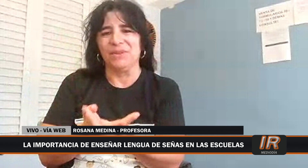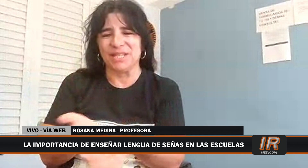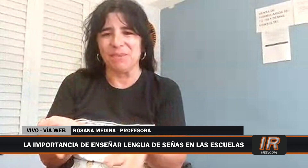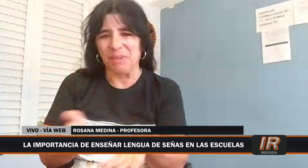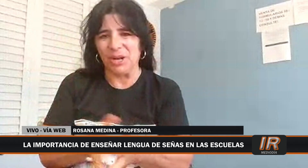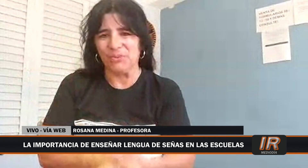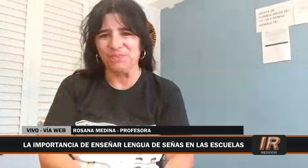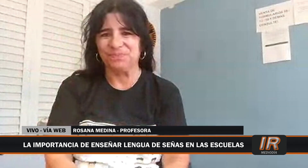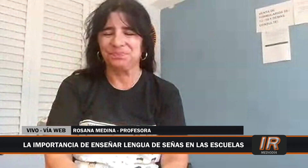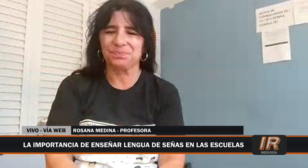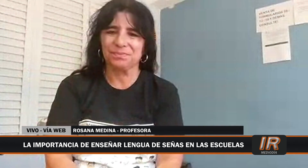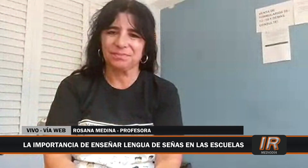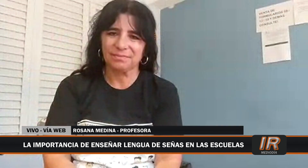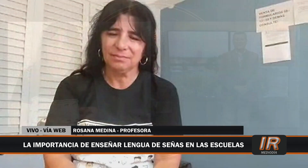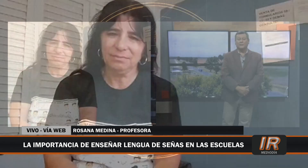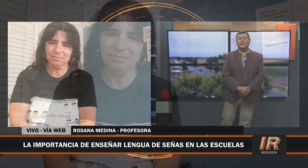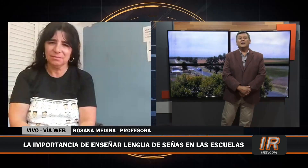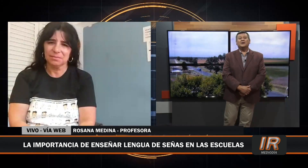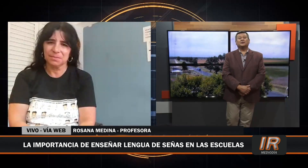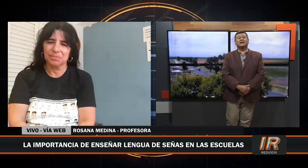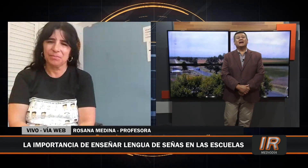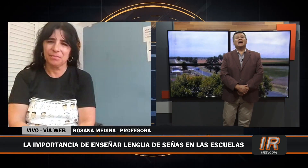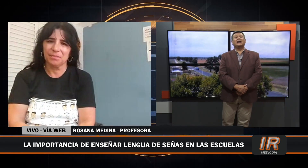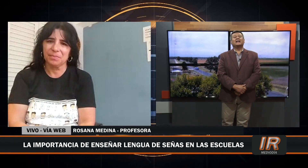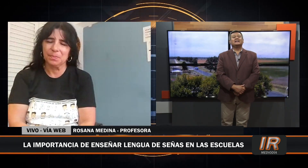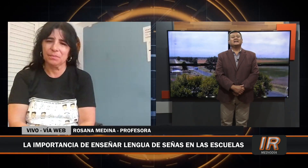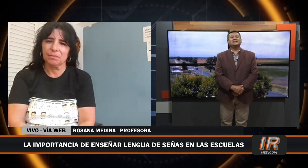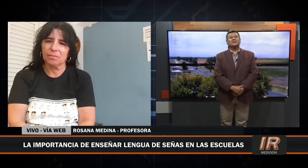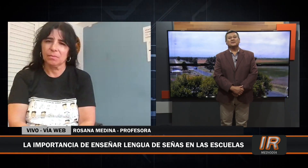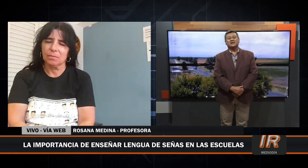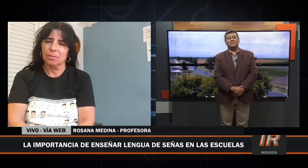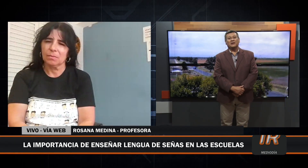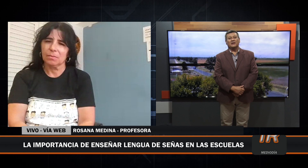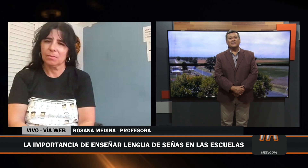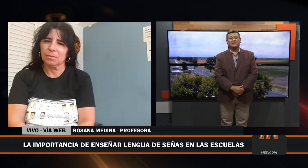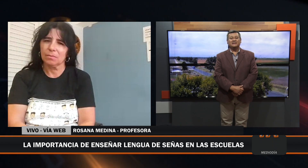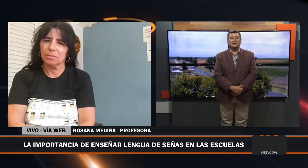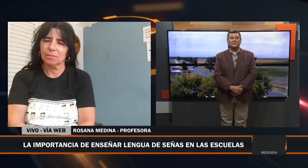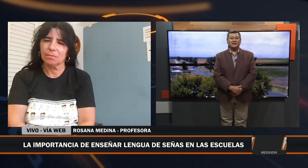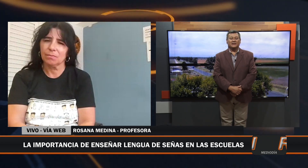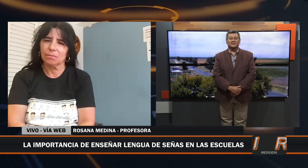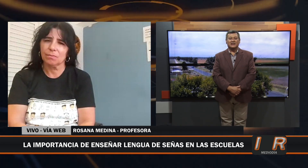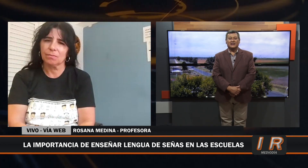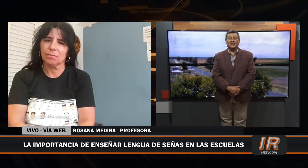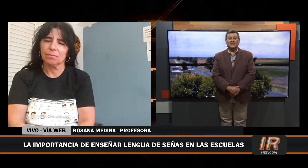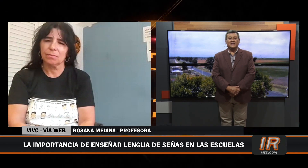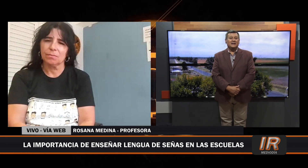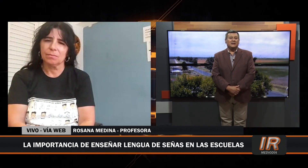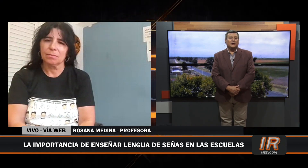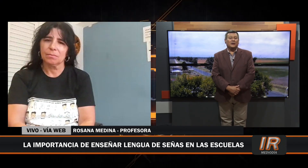No sé si no sé. Sí, sí, perfecto. Rosana, agradecerte como siempre a lo largo de este tiempo que he estado ahí, y bueno,